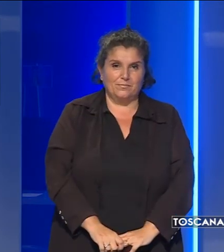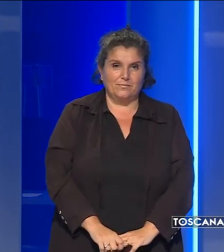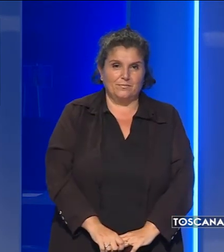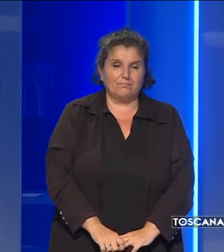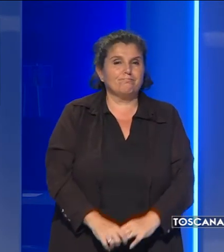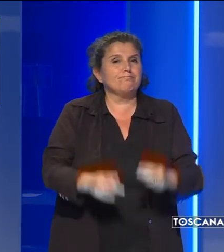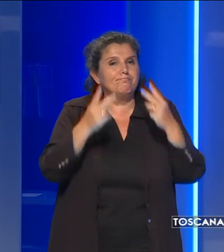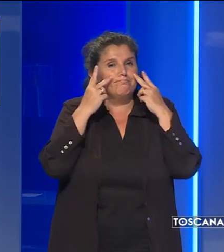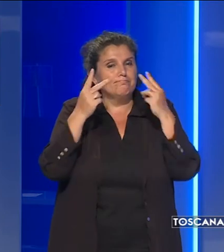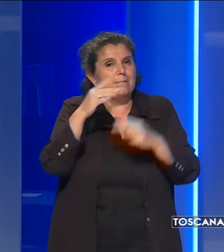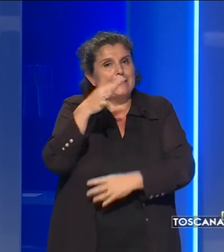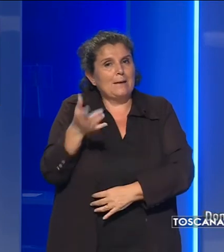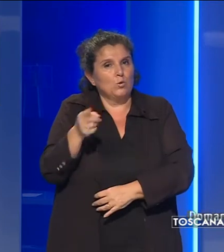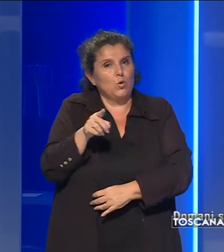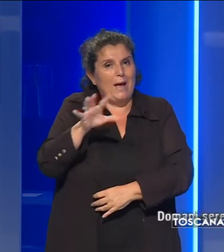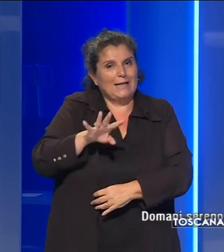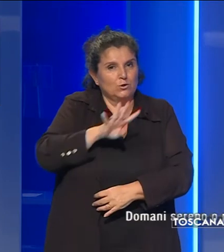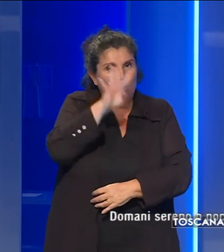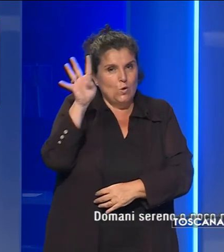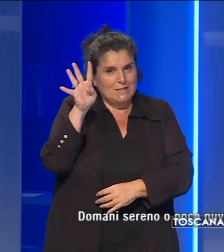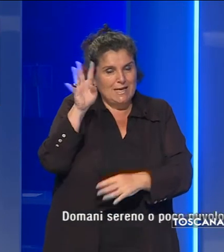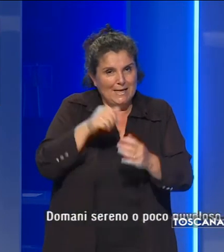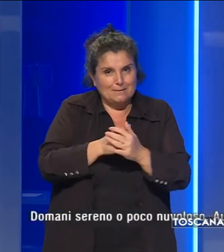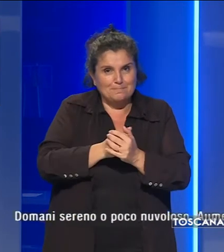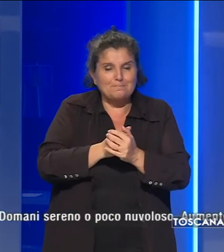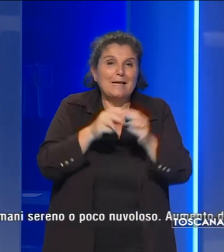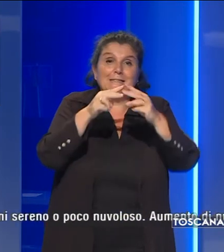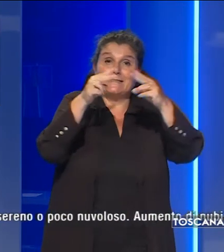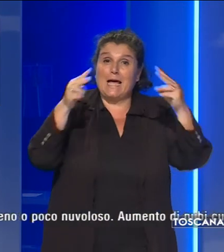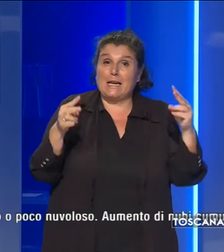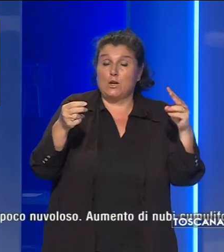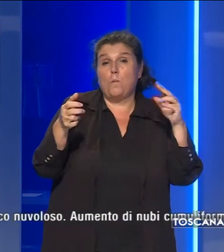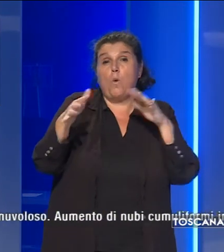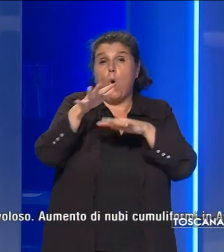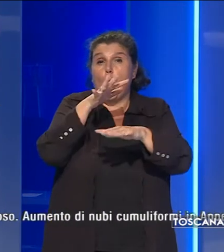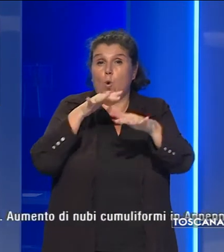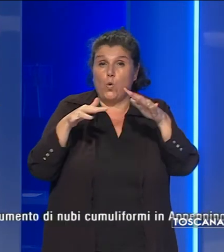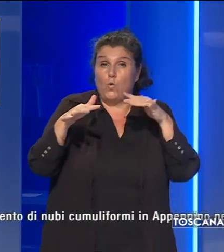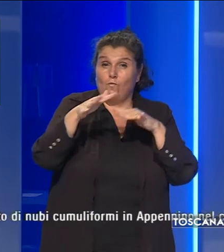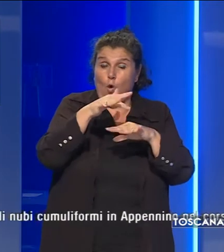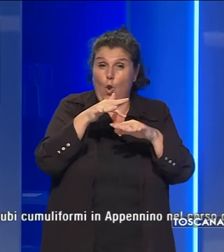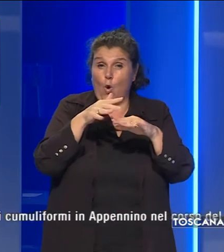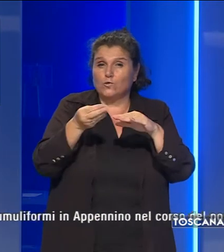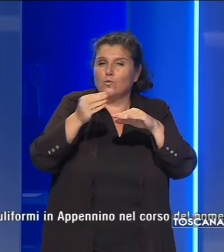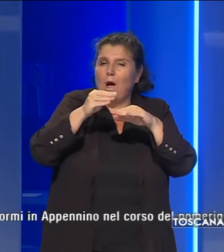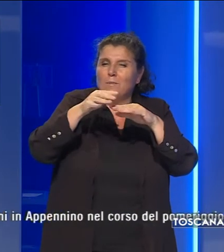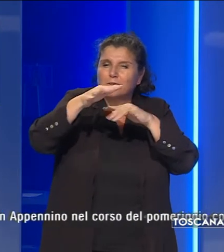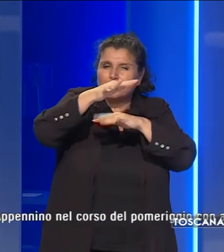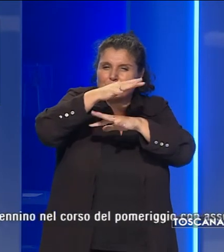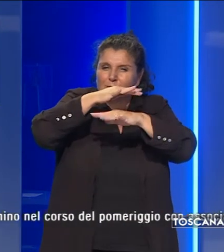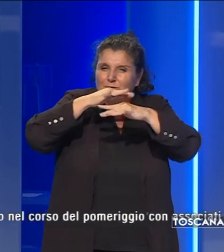Chiudiamo con le previsioni meteo, domani sereno o poco nuvoloso, aumento di nubi